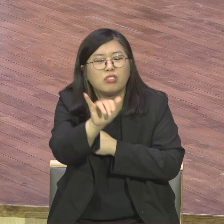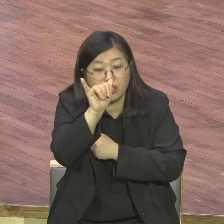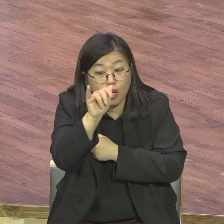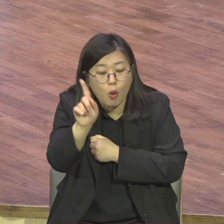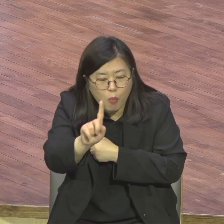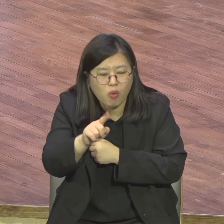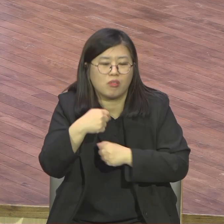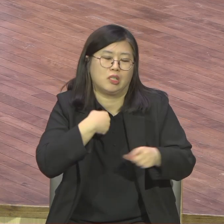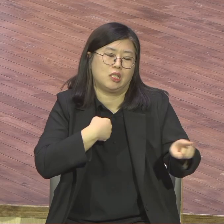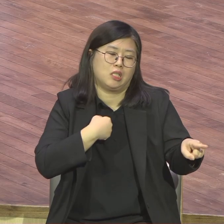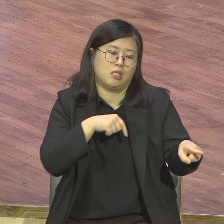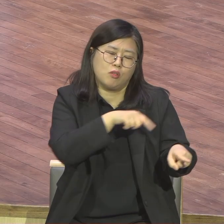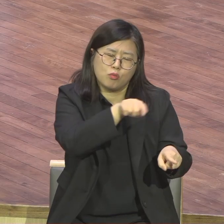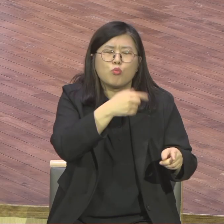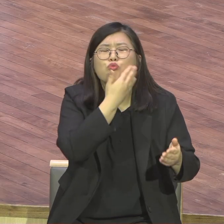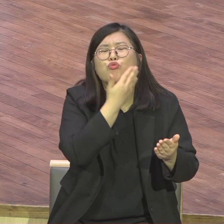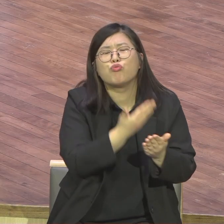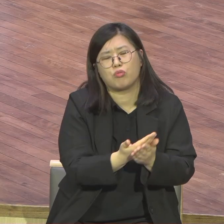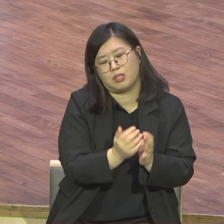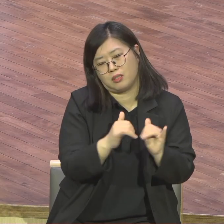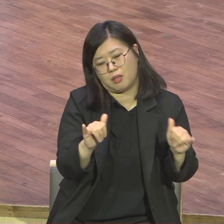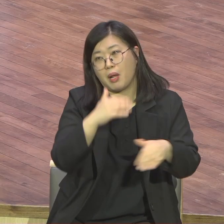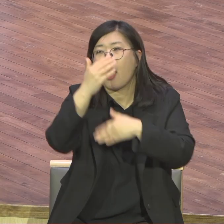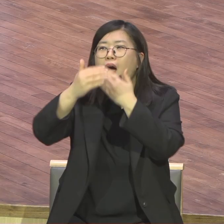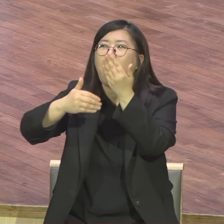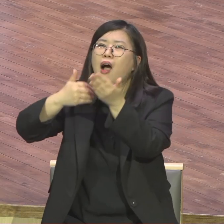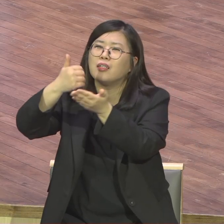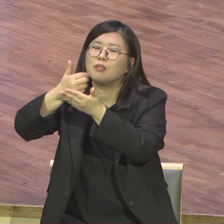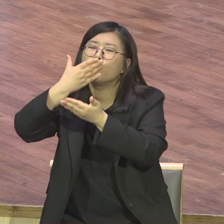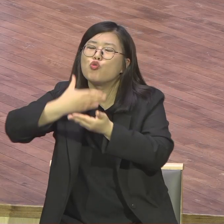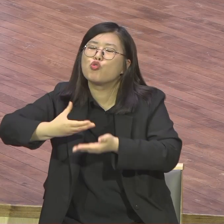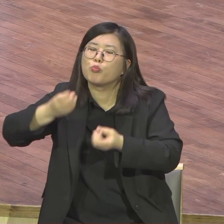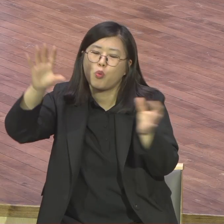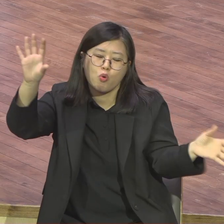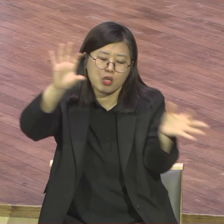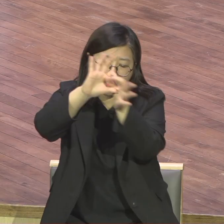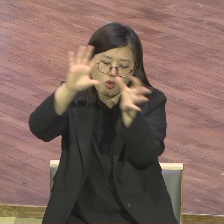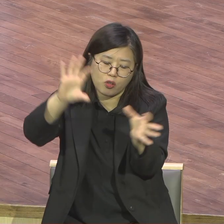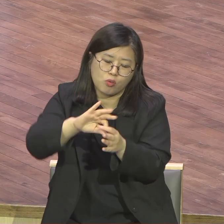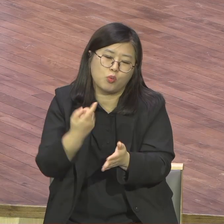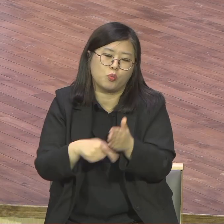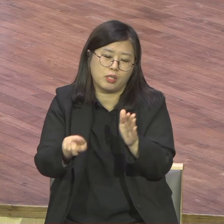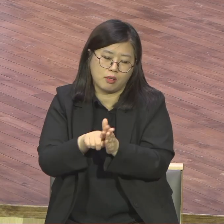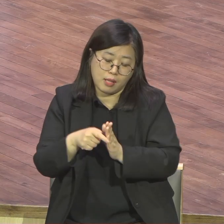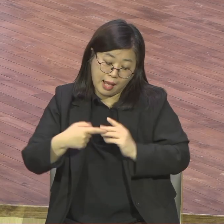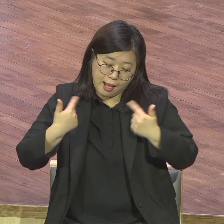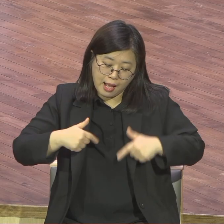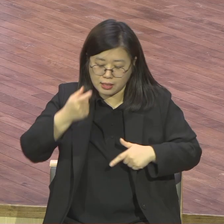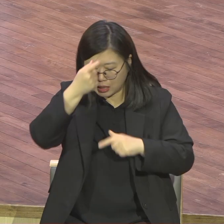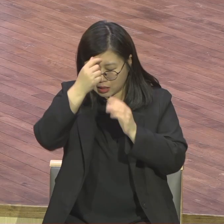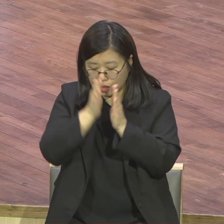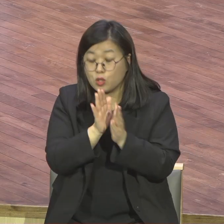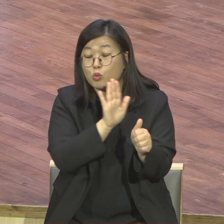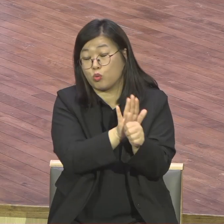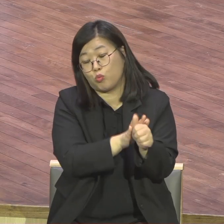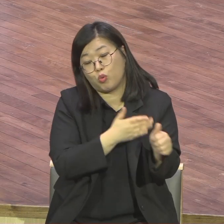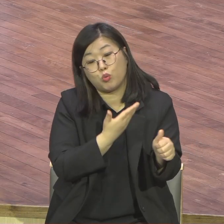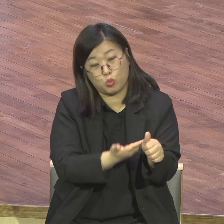교육자하고 다 원팀이 돼야 돼요 그 지역 담당 교육자 사랑해야 됩니다 섬겨야 됩니다 여러분이요